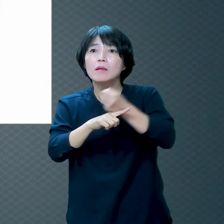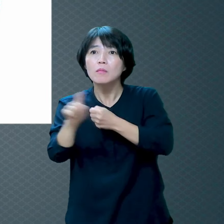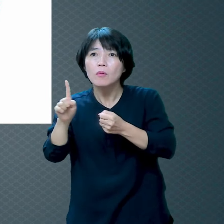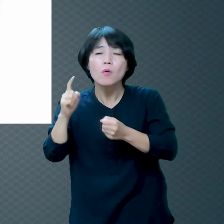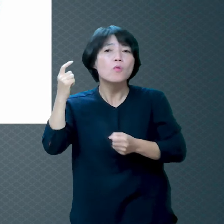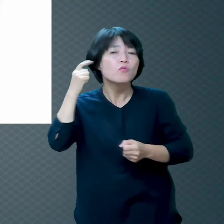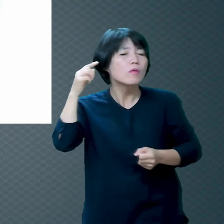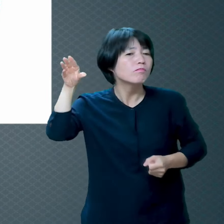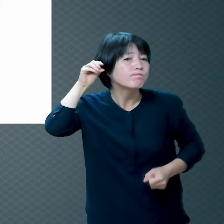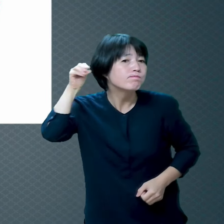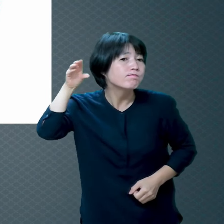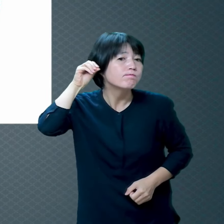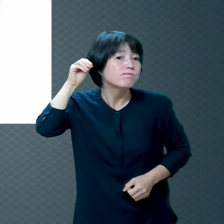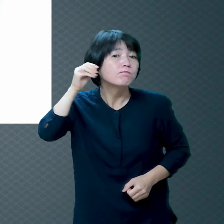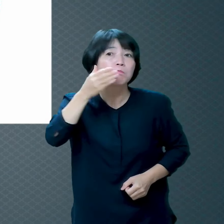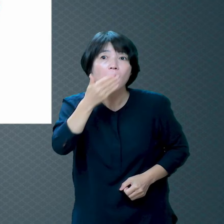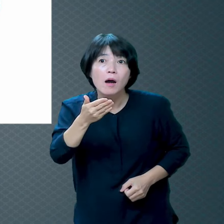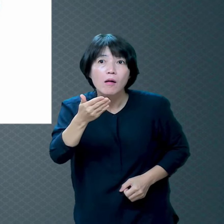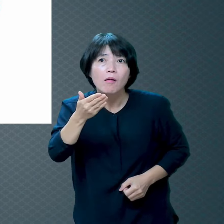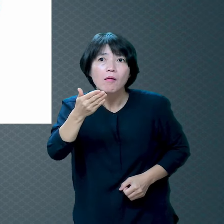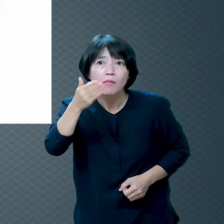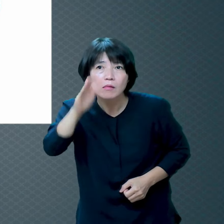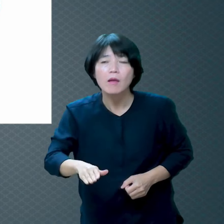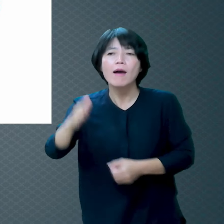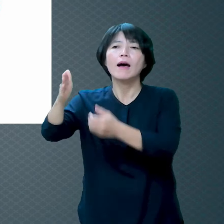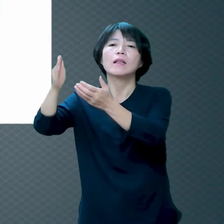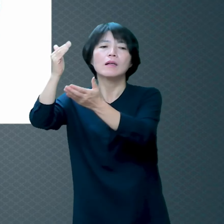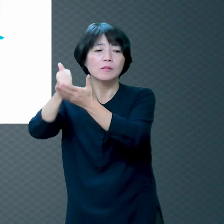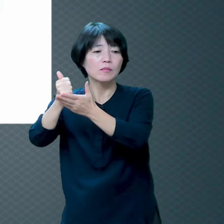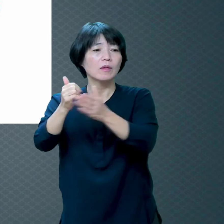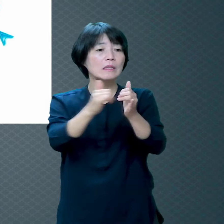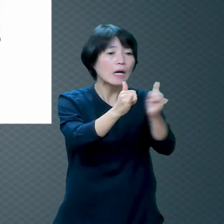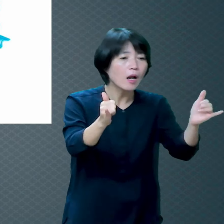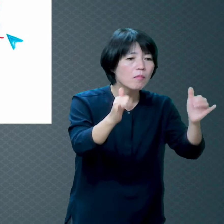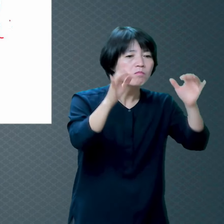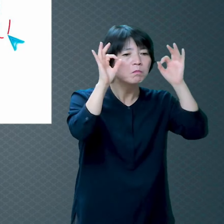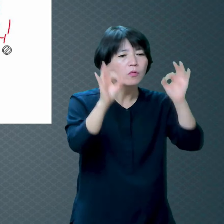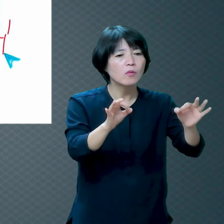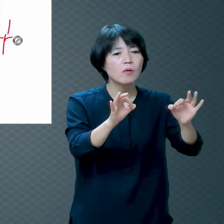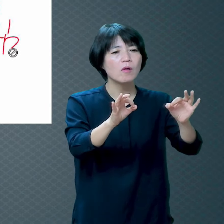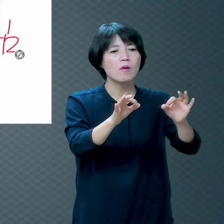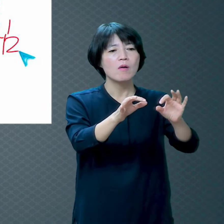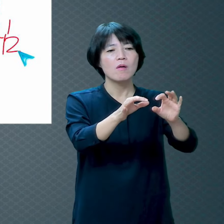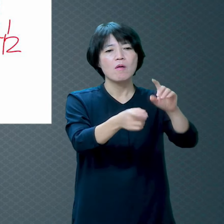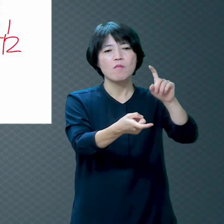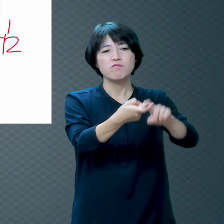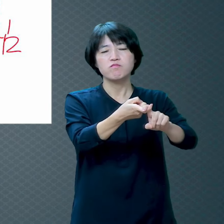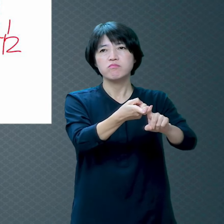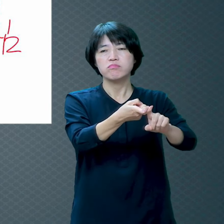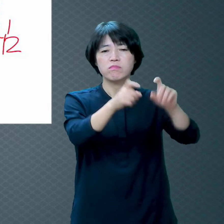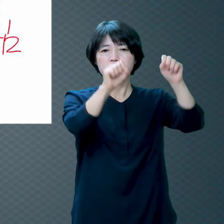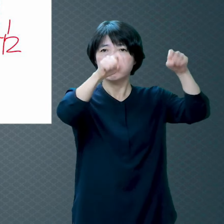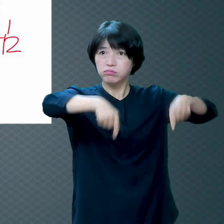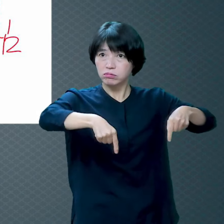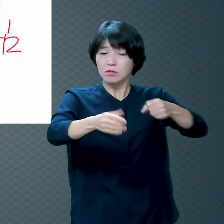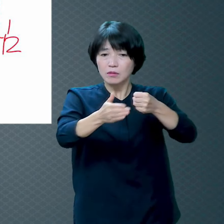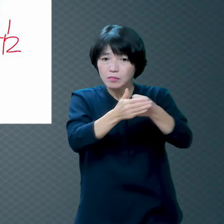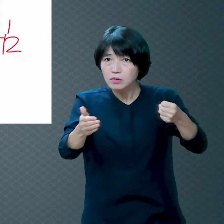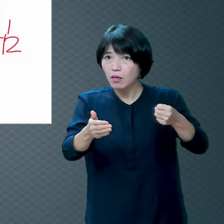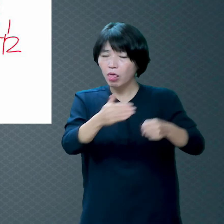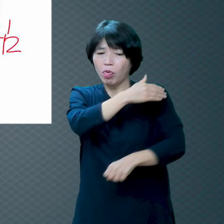하나님께서 무관심한 거냐 사람이 지옥에 가는 이 문제에